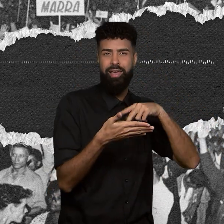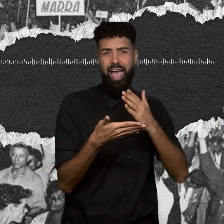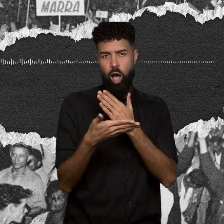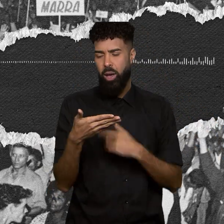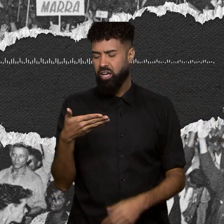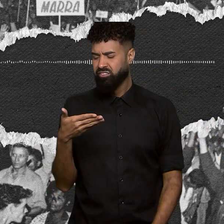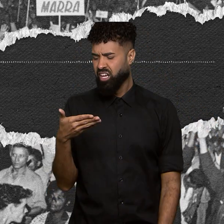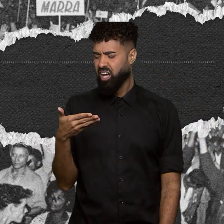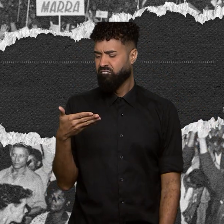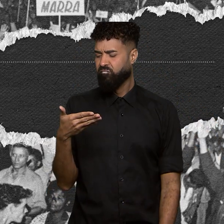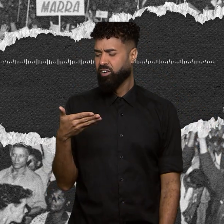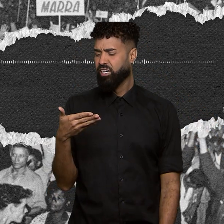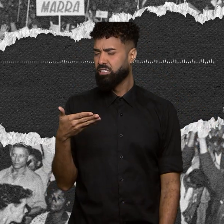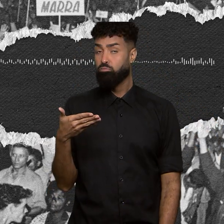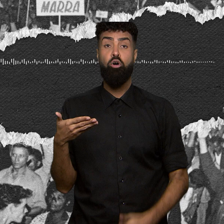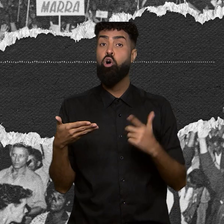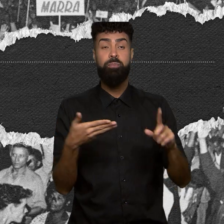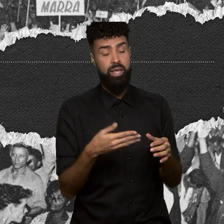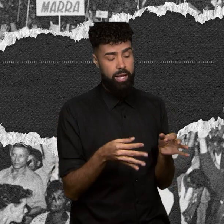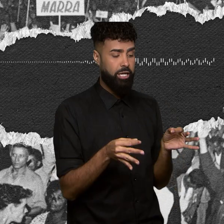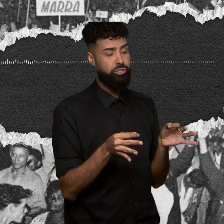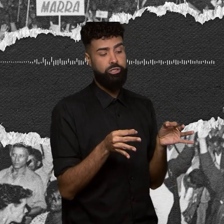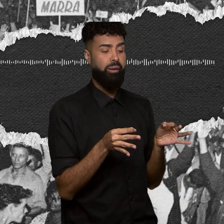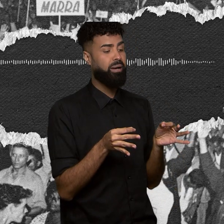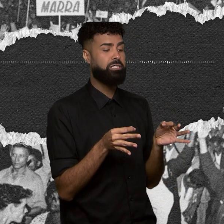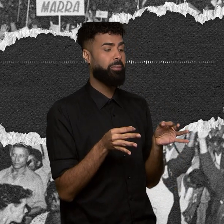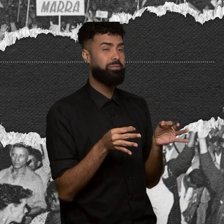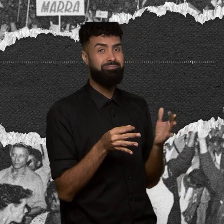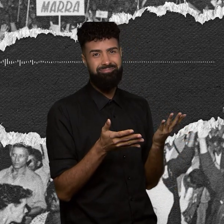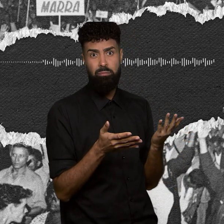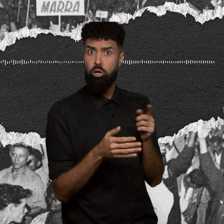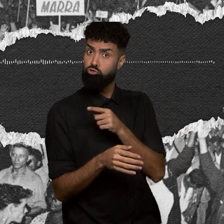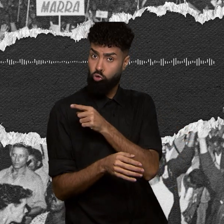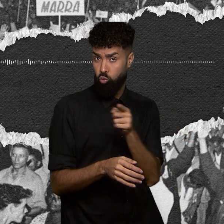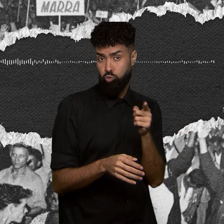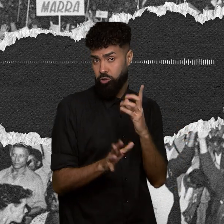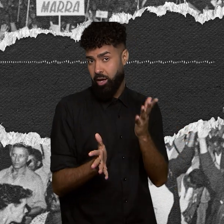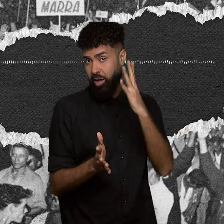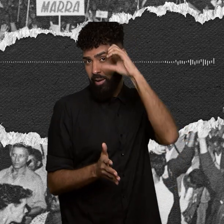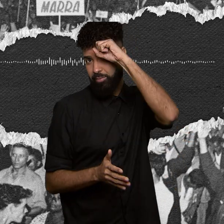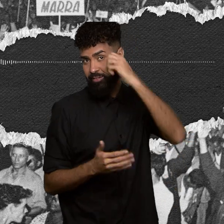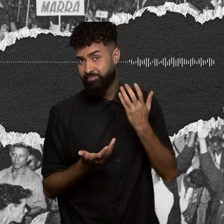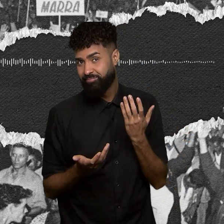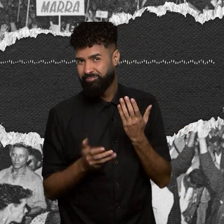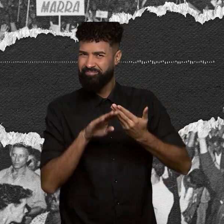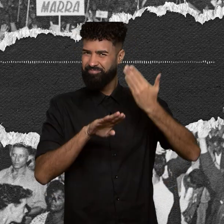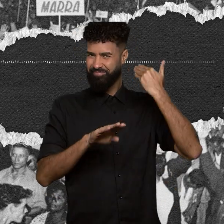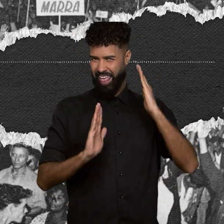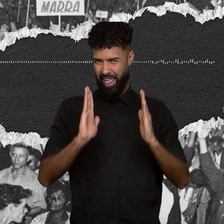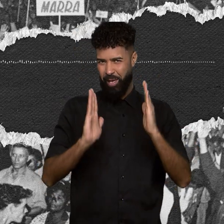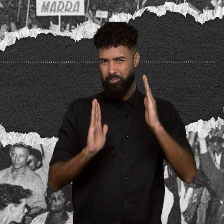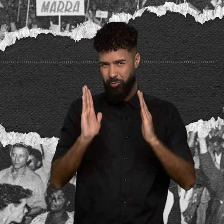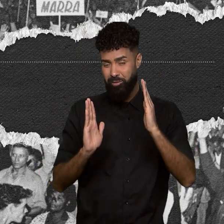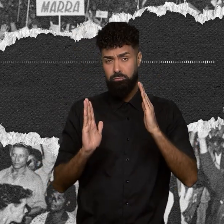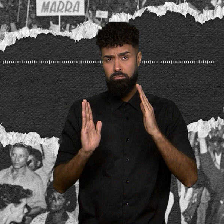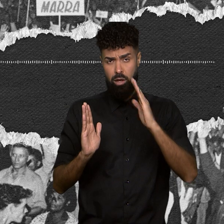Outras com maior fluência. Mas aprenderam. Naquela época, a taxa de analfabetismo era de 46%.